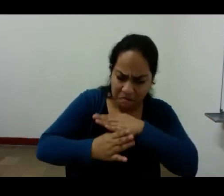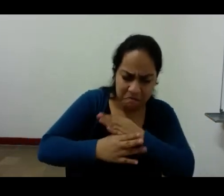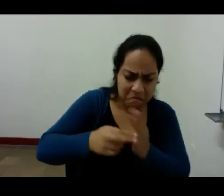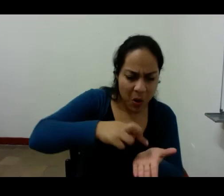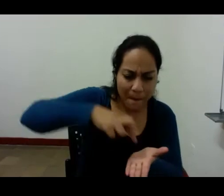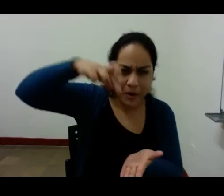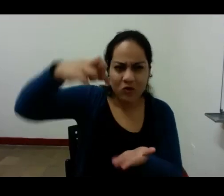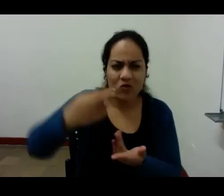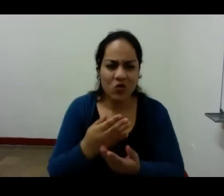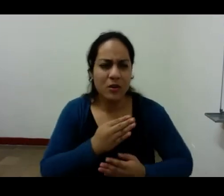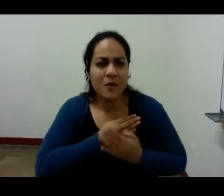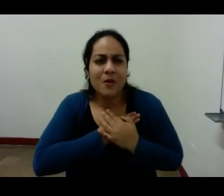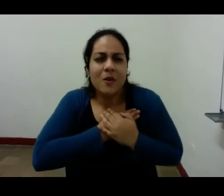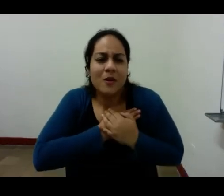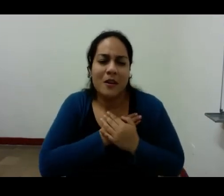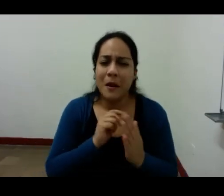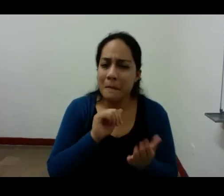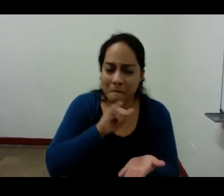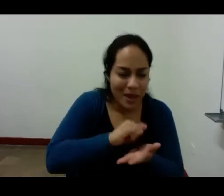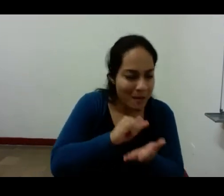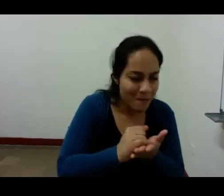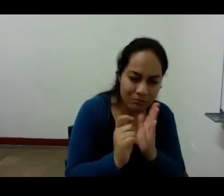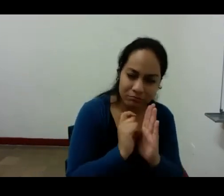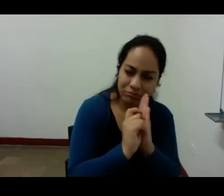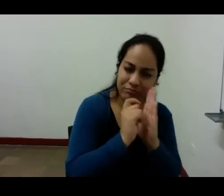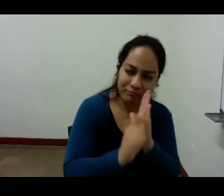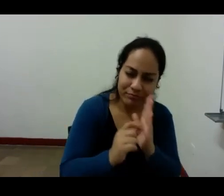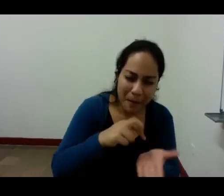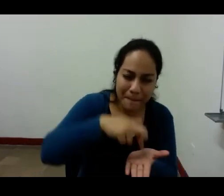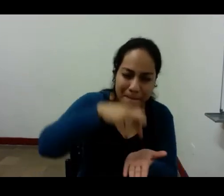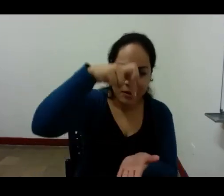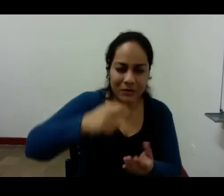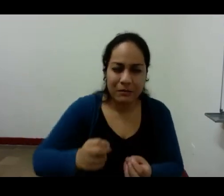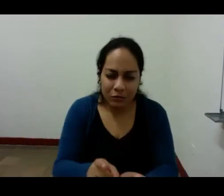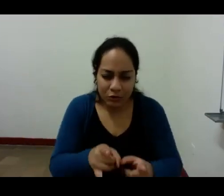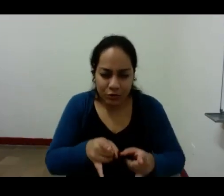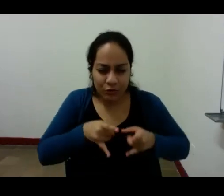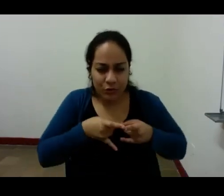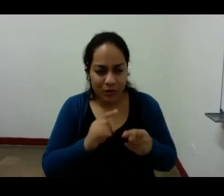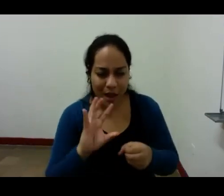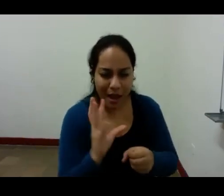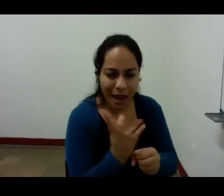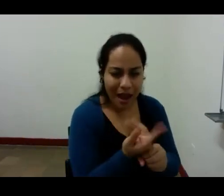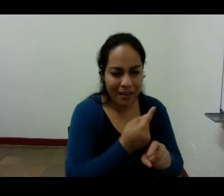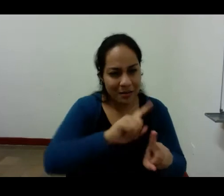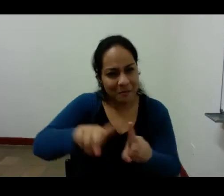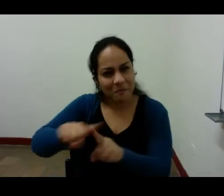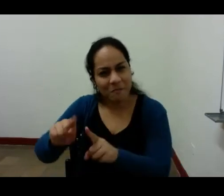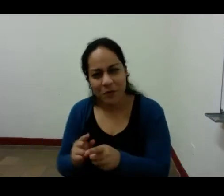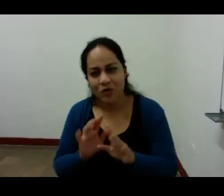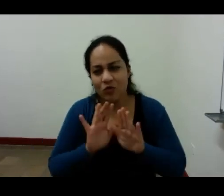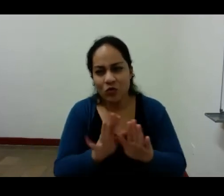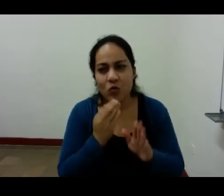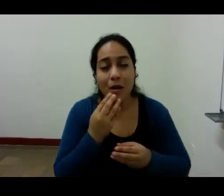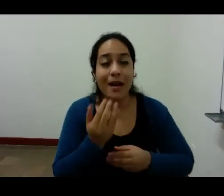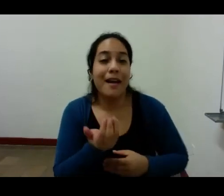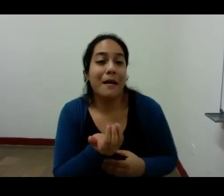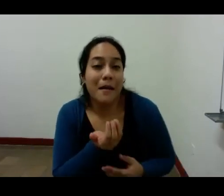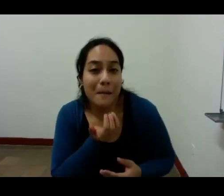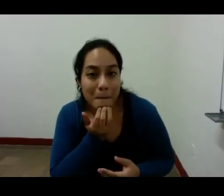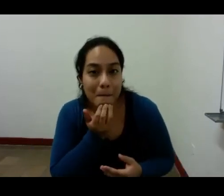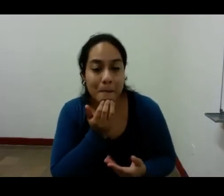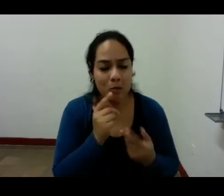una novela tener sensaciones físicas sobre una novela por ejemplo sobre